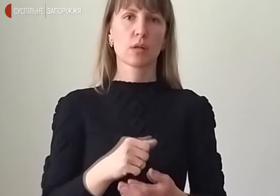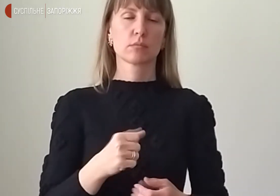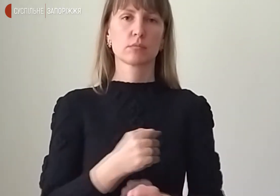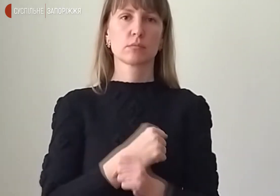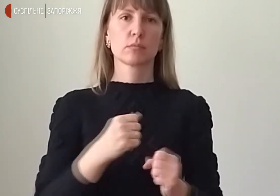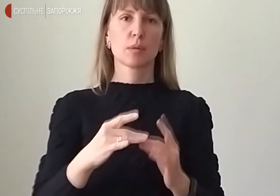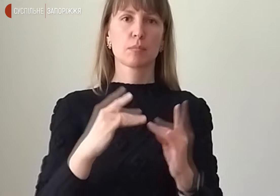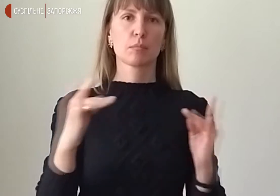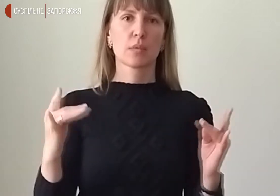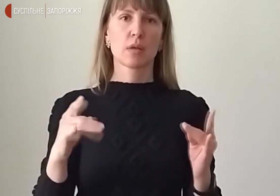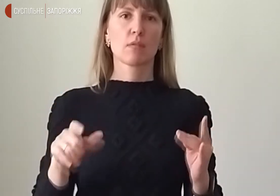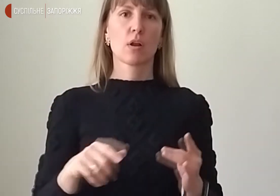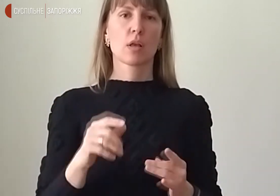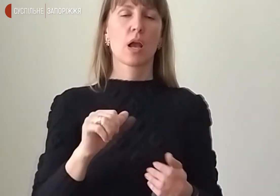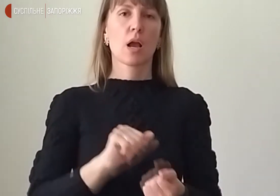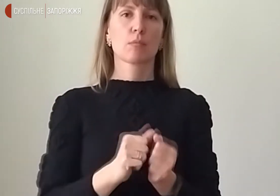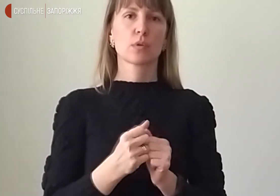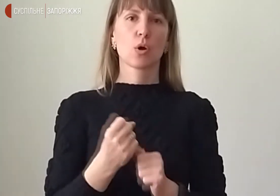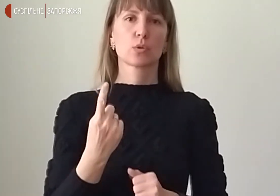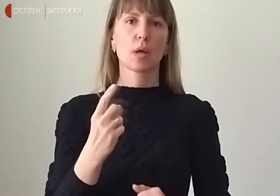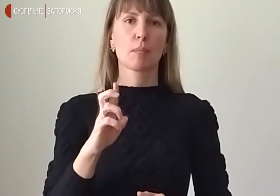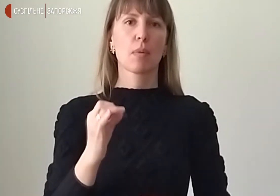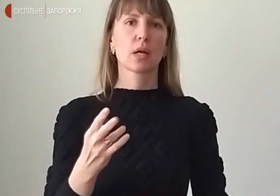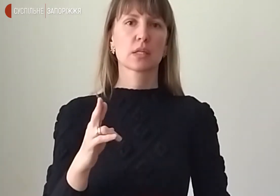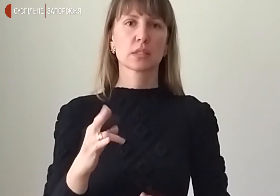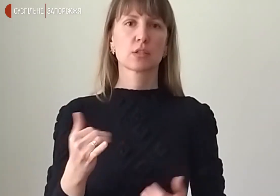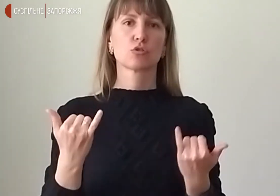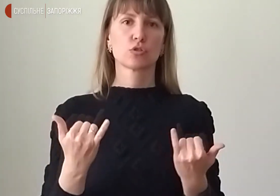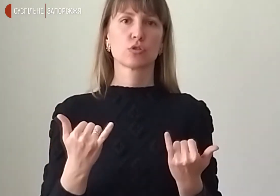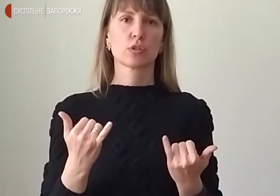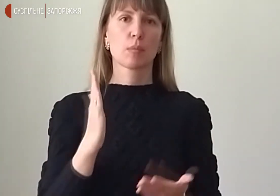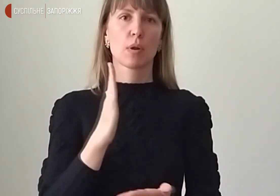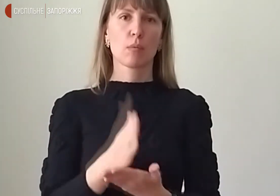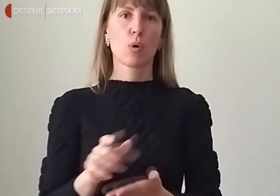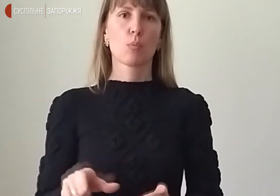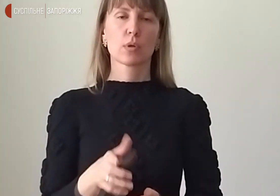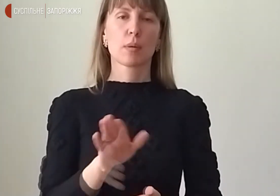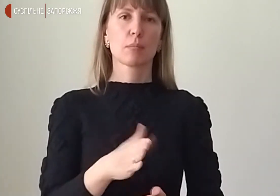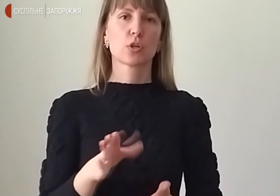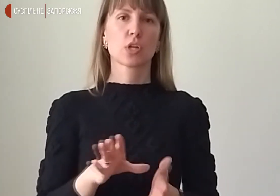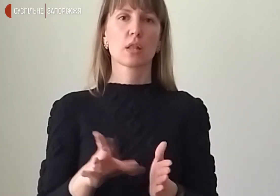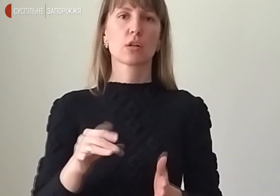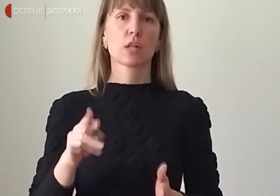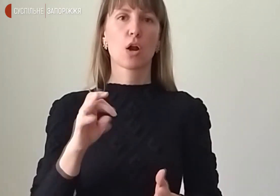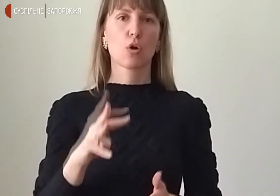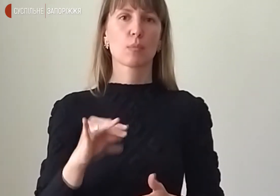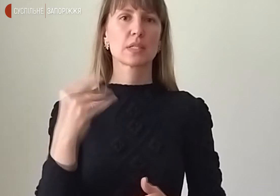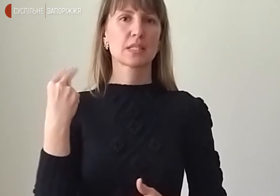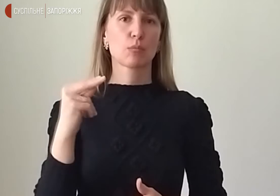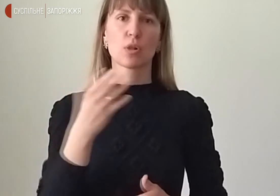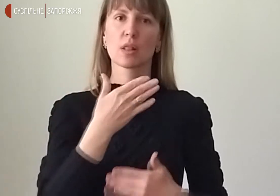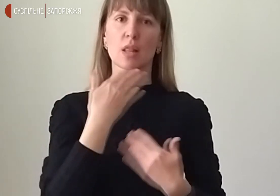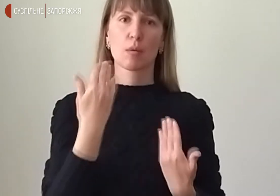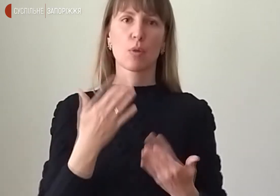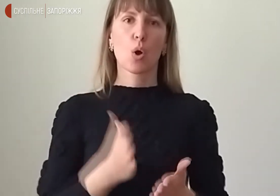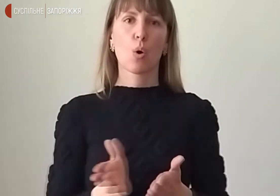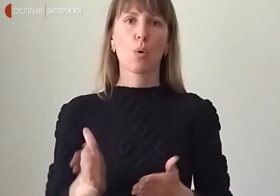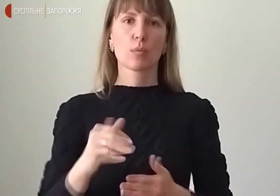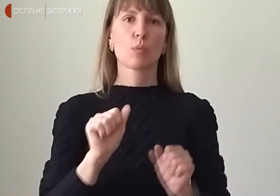районі Кам'янського 11 березня. Нині прямого шляху між Енергодаром та Запоріжжям немає. Об'їхати можна лише